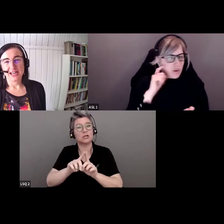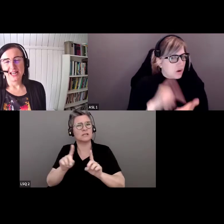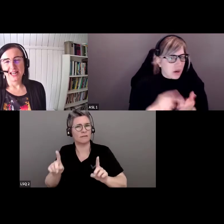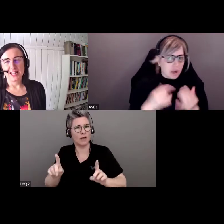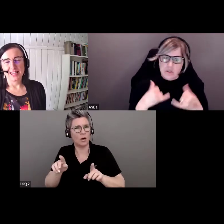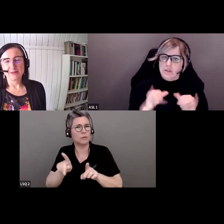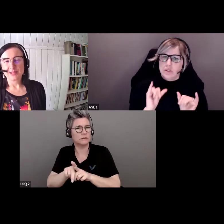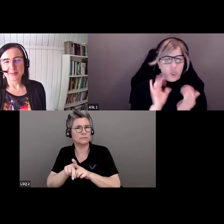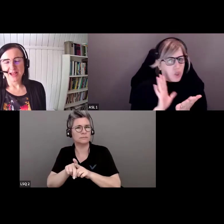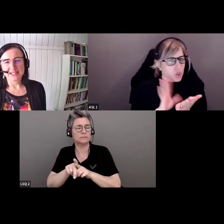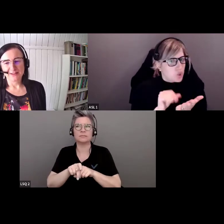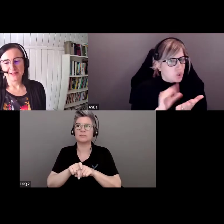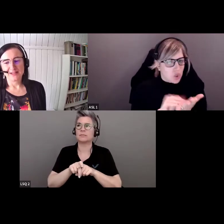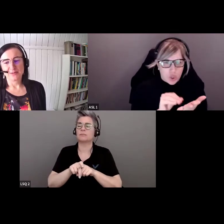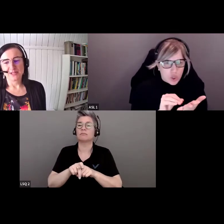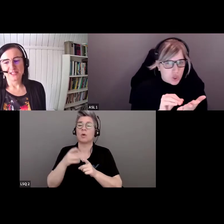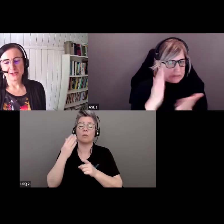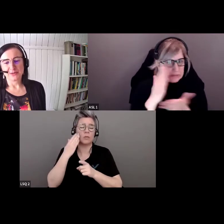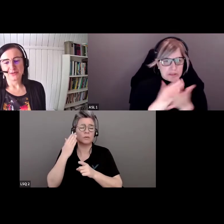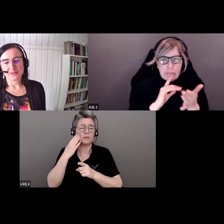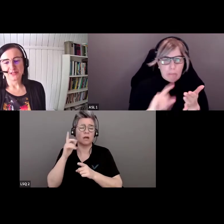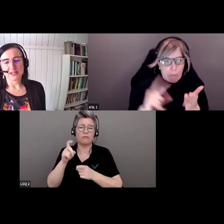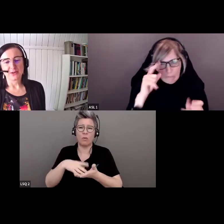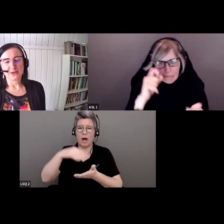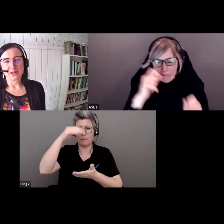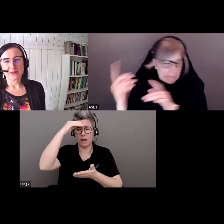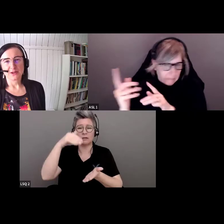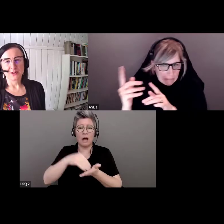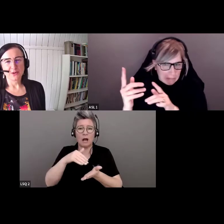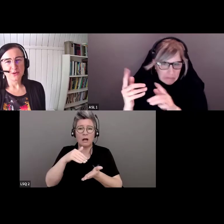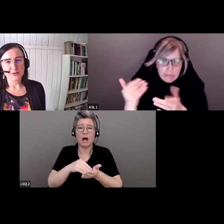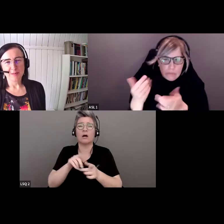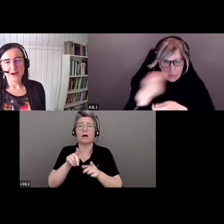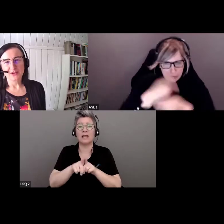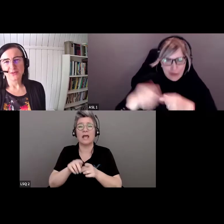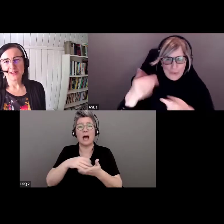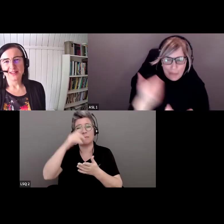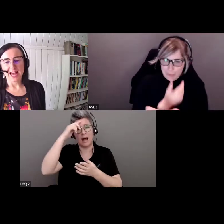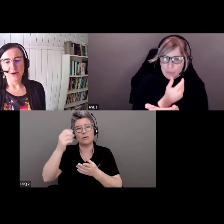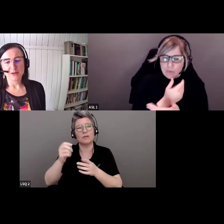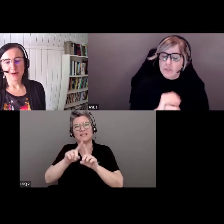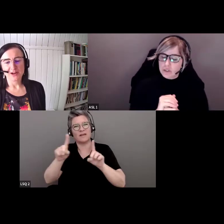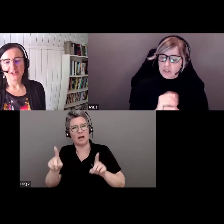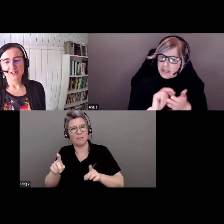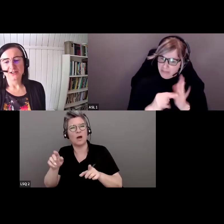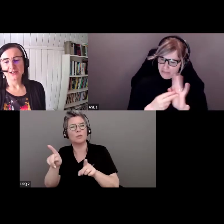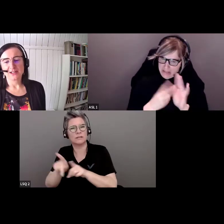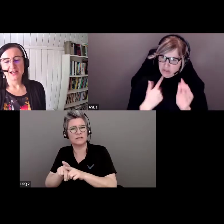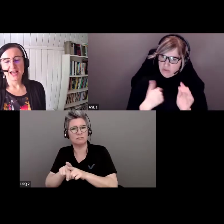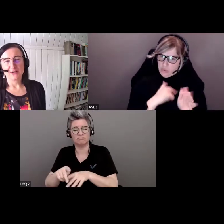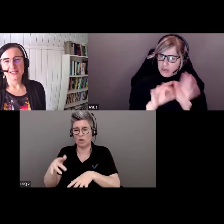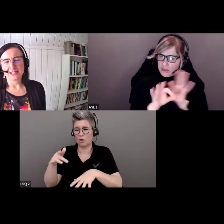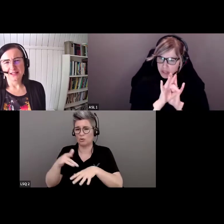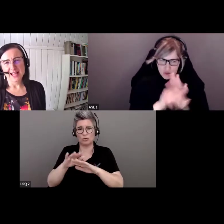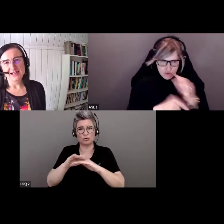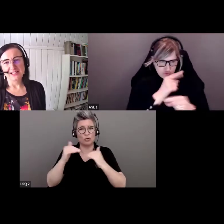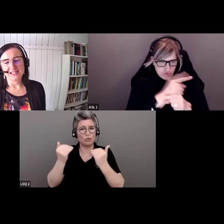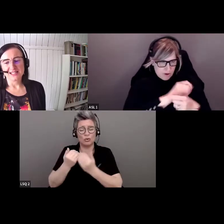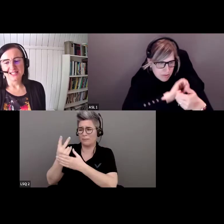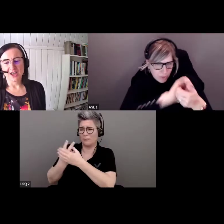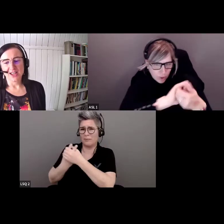savons que nous avons beaucoup à apprendre et à désapprendre. Cela touchera tout ce que nous avons, nos